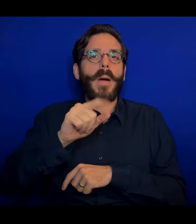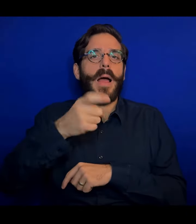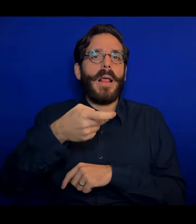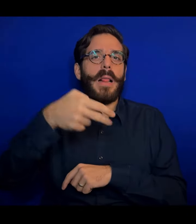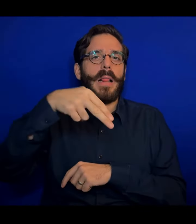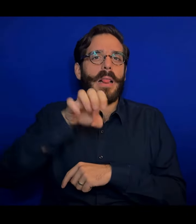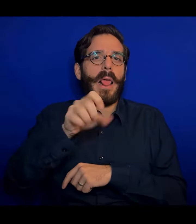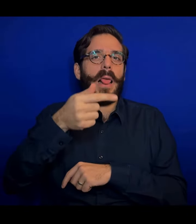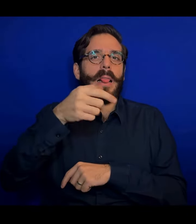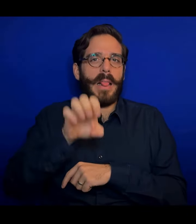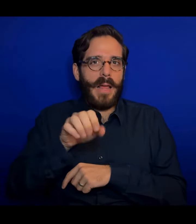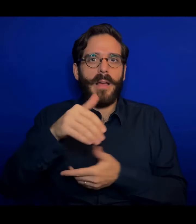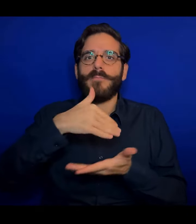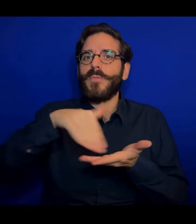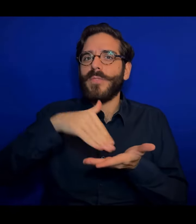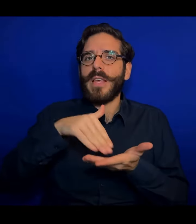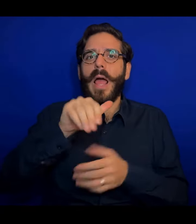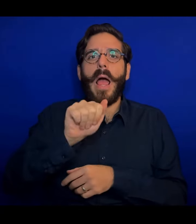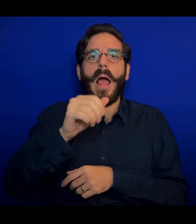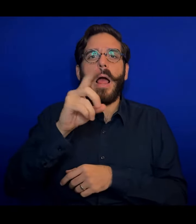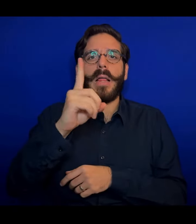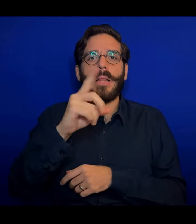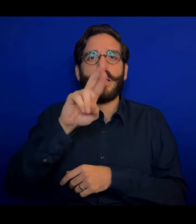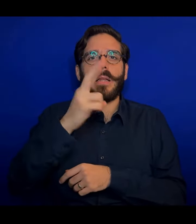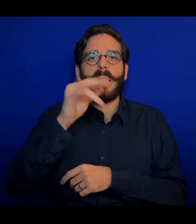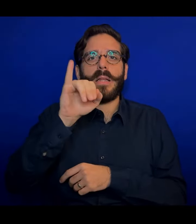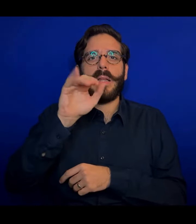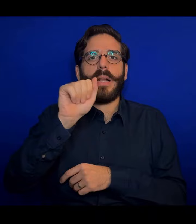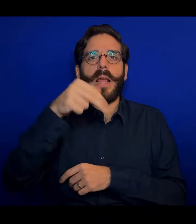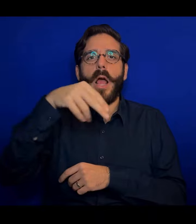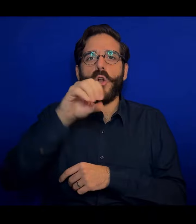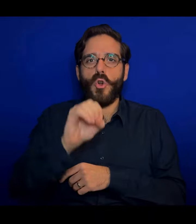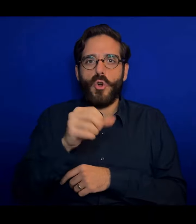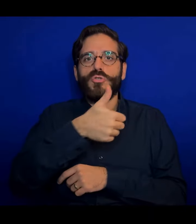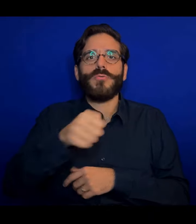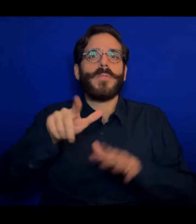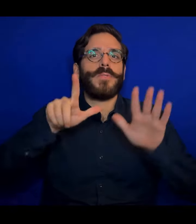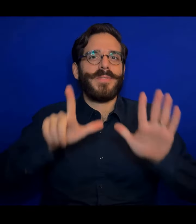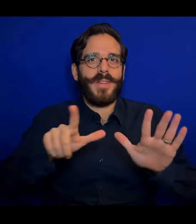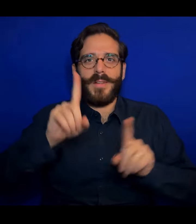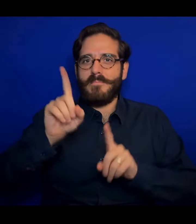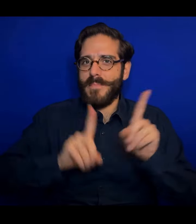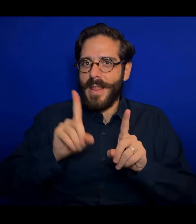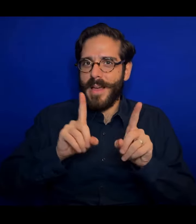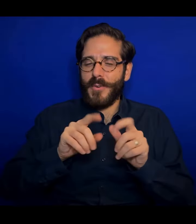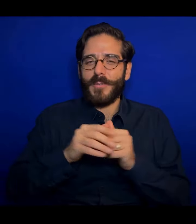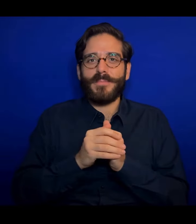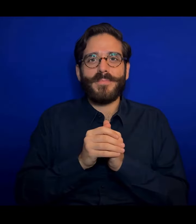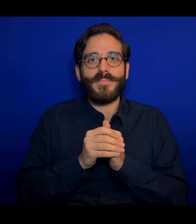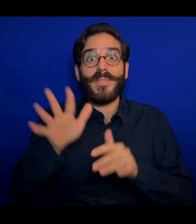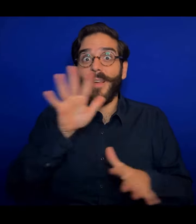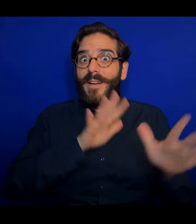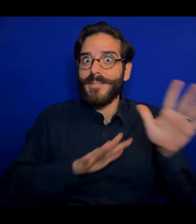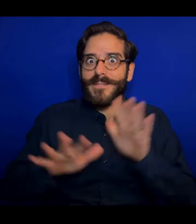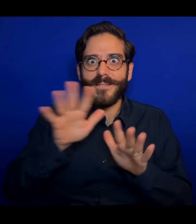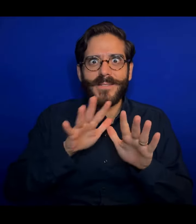in via Adriano 107, a Milano. Per tutte le informazioni su